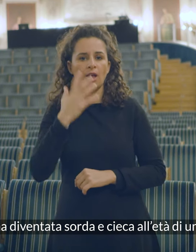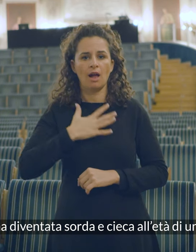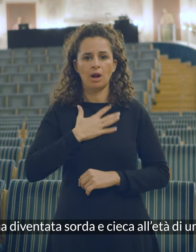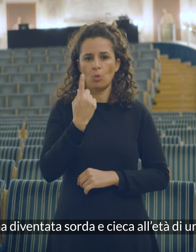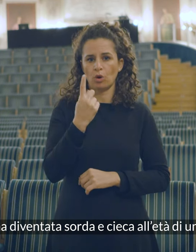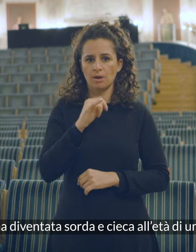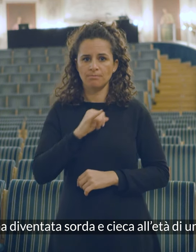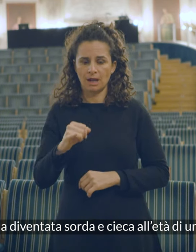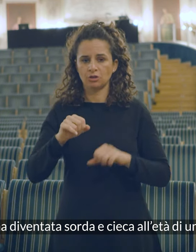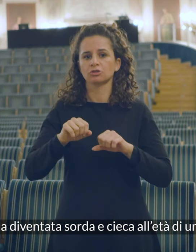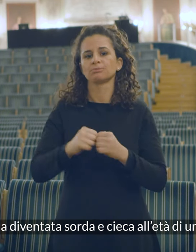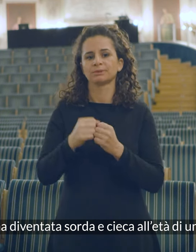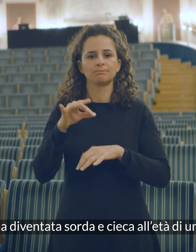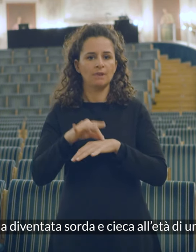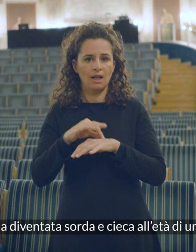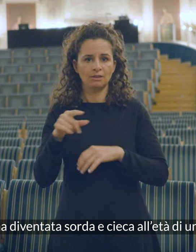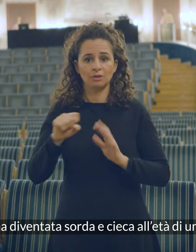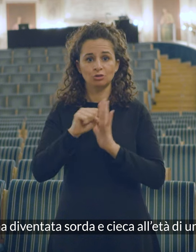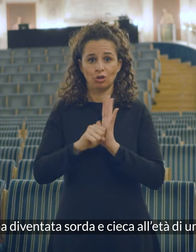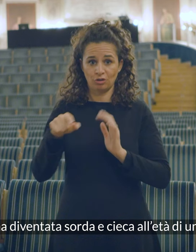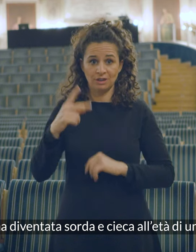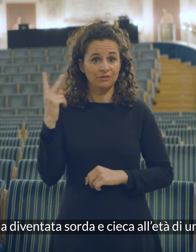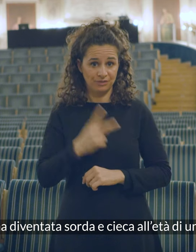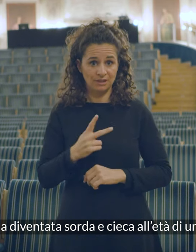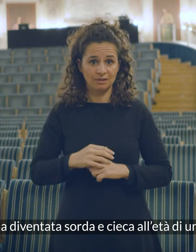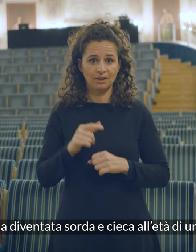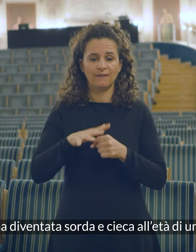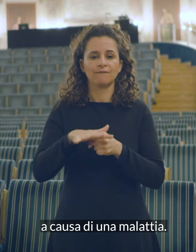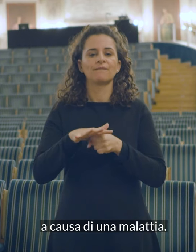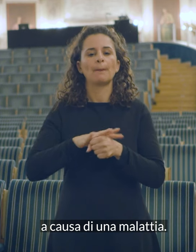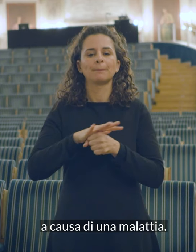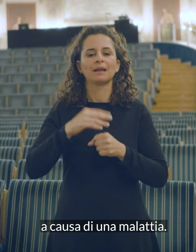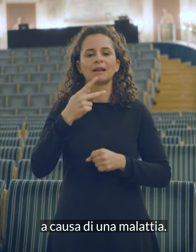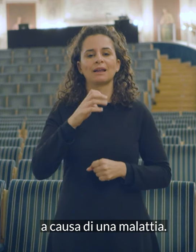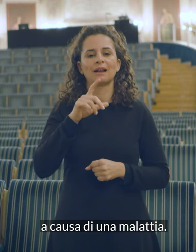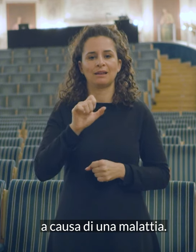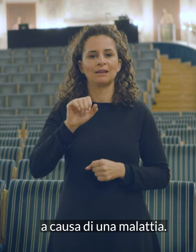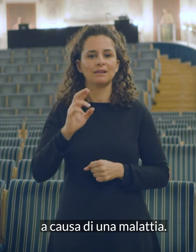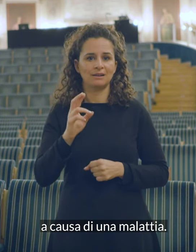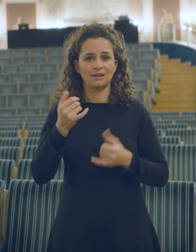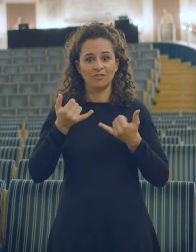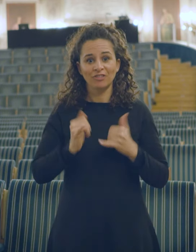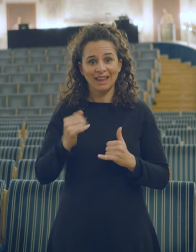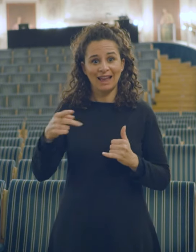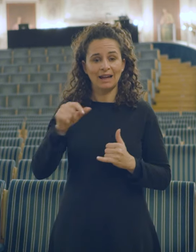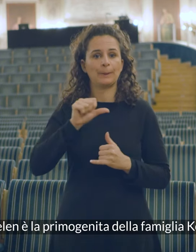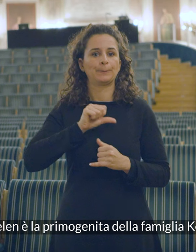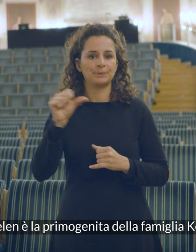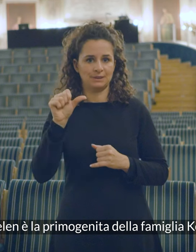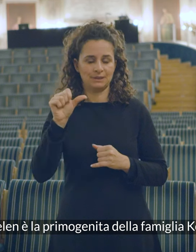una ragazzina diventata sorda e cieca all'età di un anno e mezzo a causa di una malattia. Ellen è